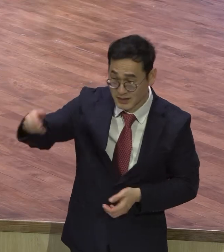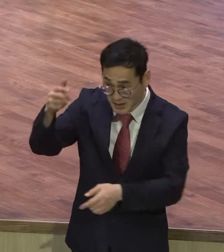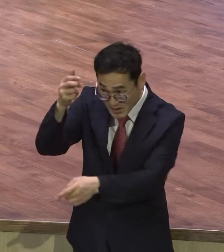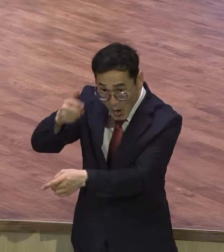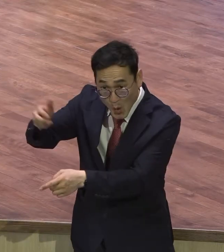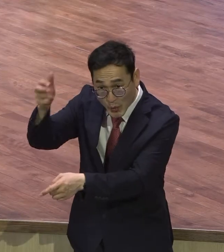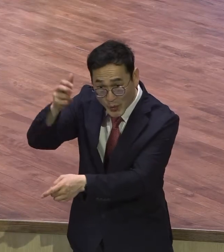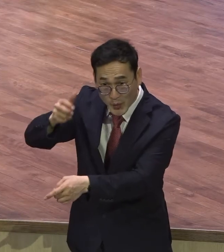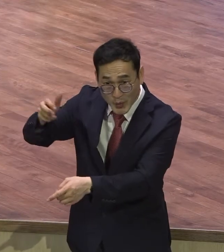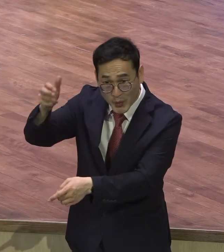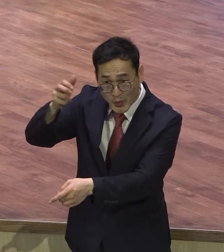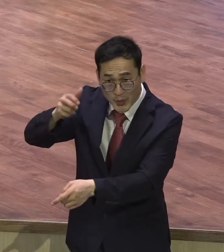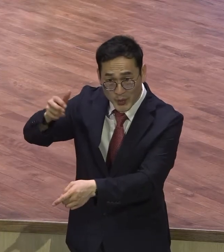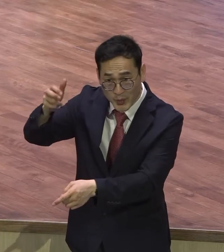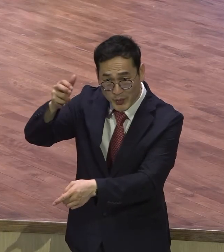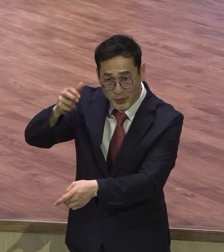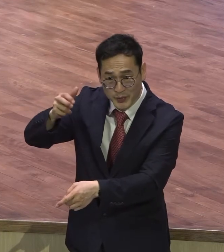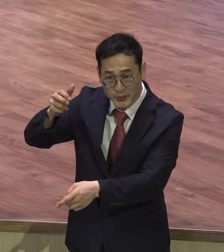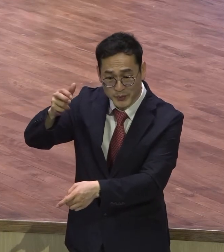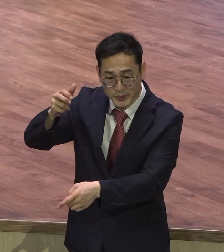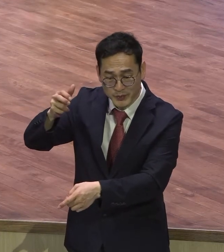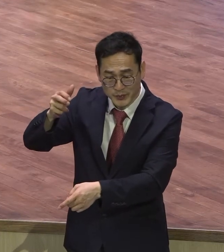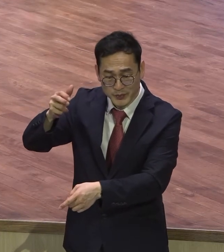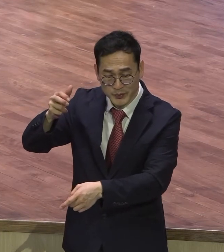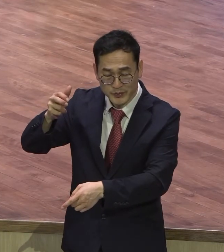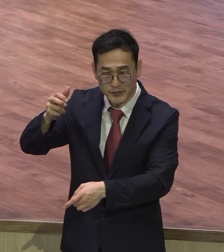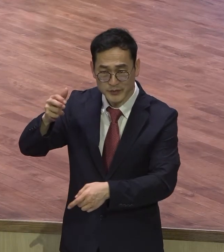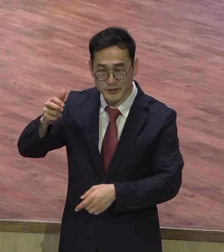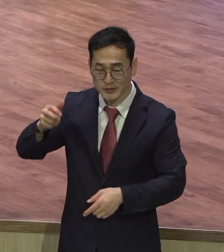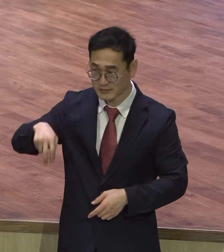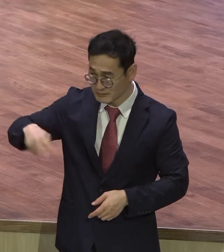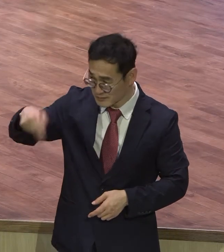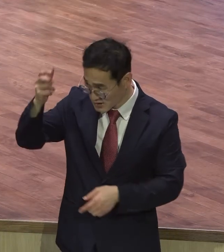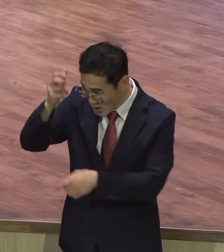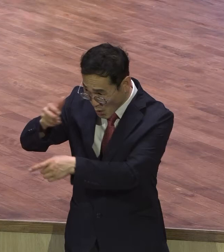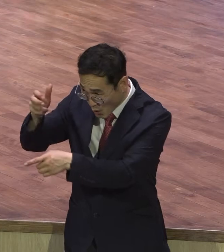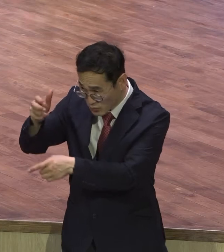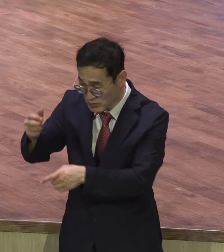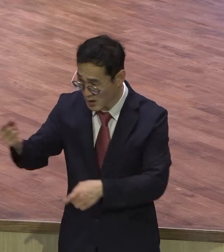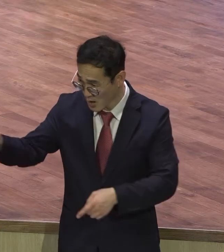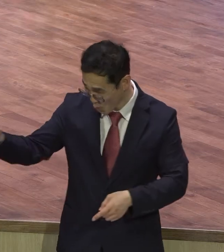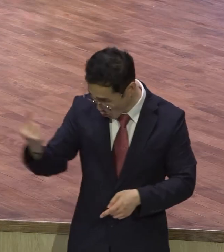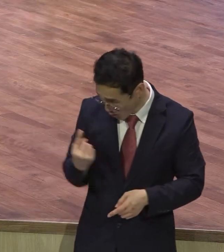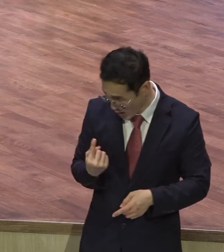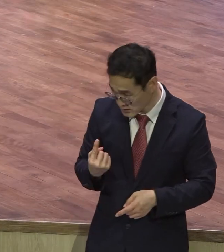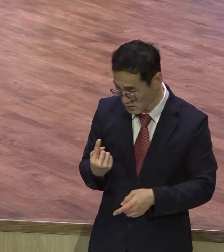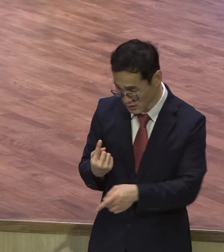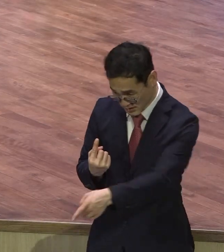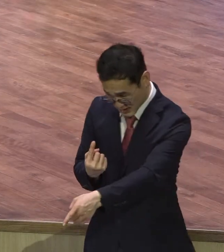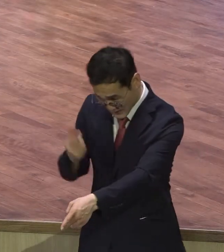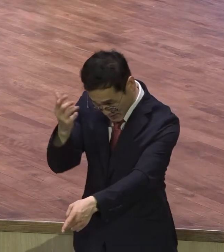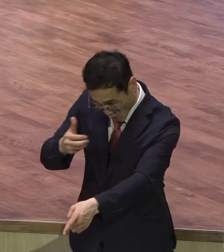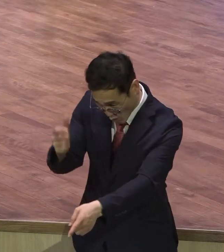불쌍히 이기는 예수님의 심정이 느리는데 한 마리에 잃어버린 양을 찾기 위해서 그 한 마리를 찾기 위해서